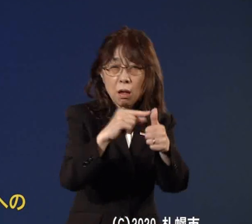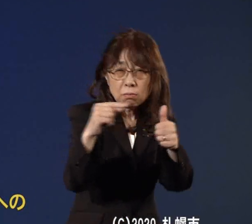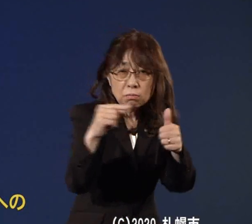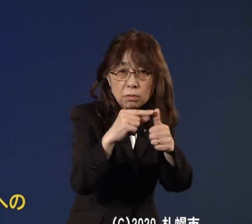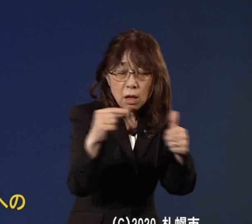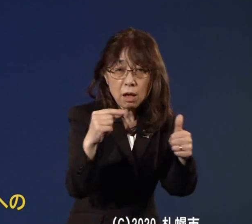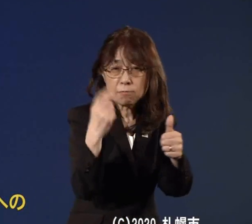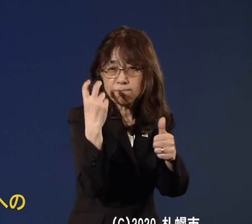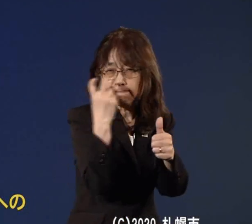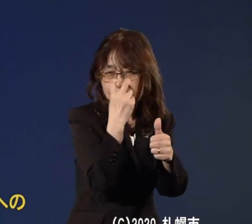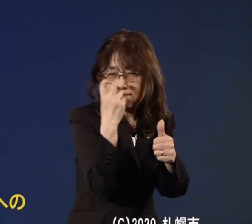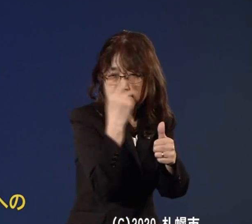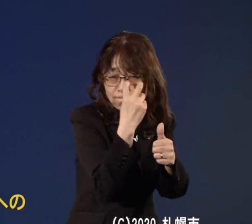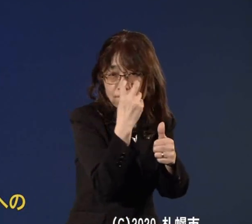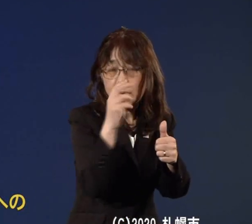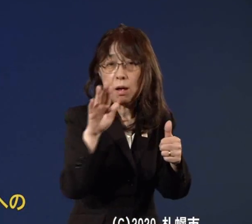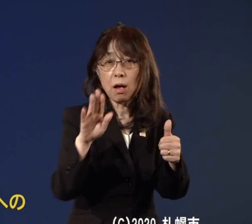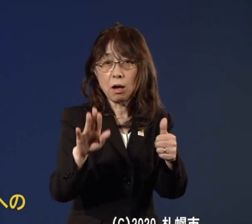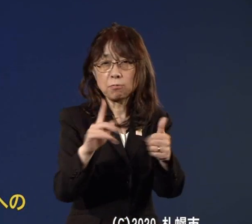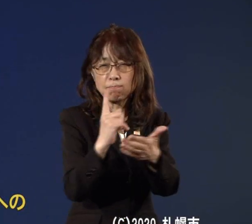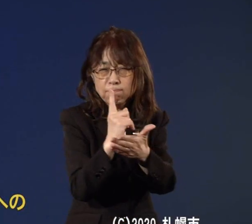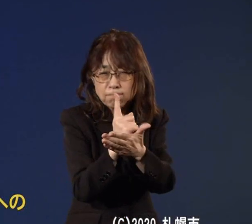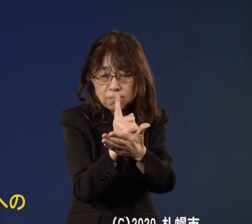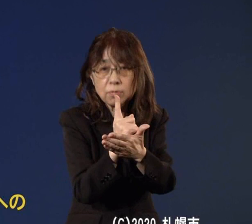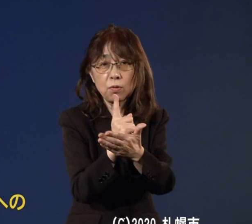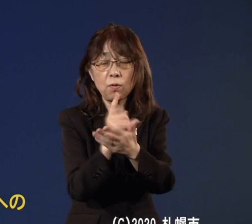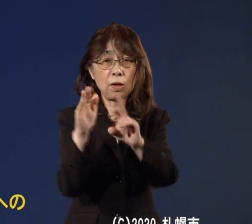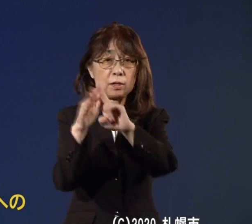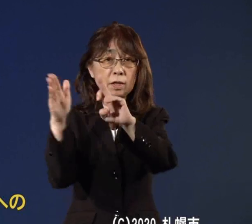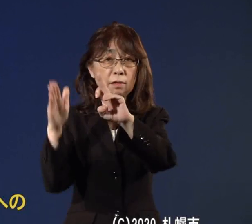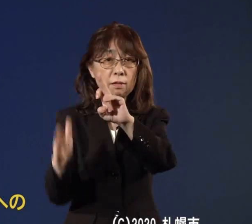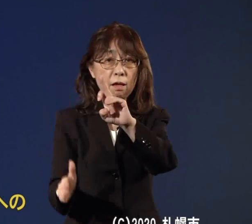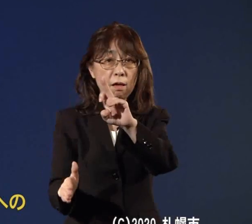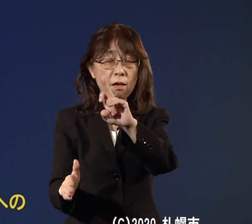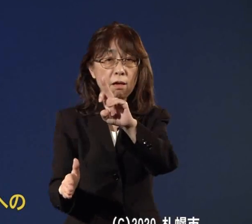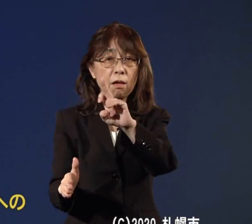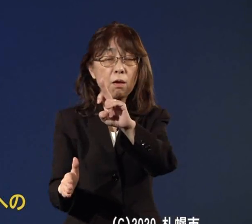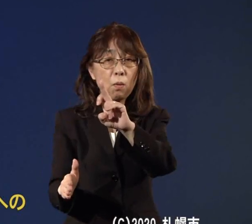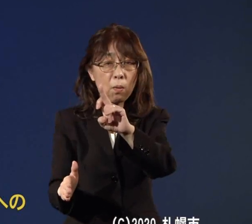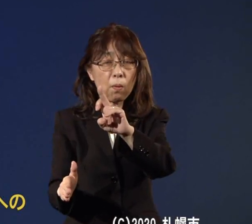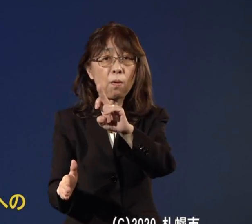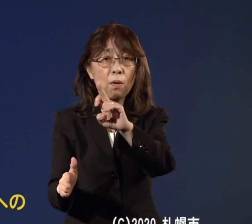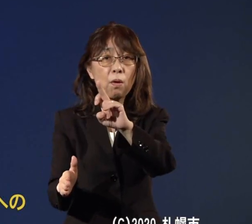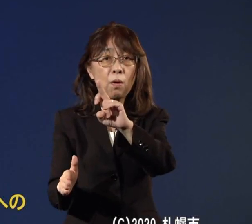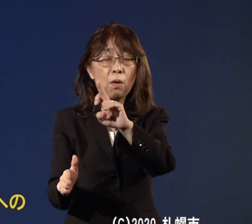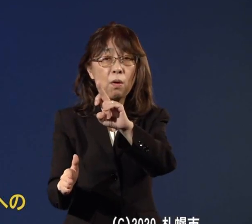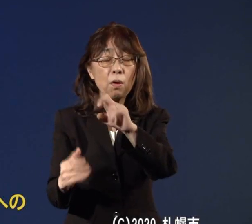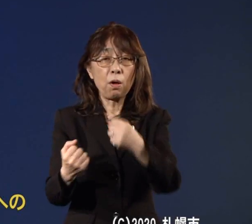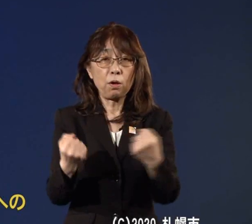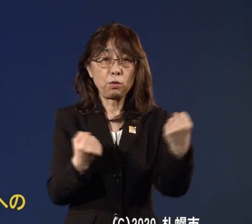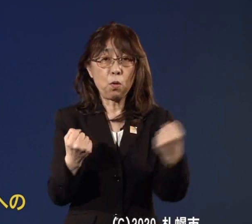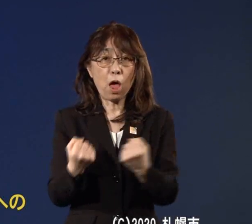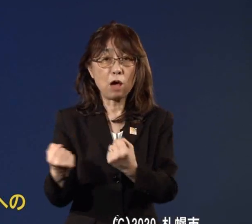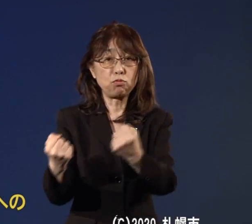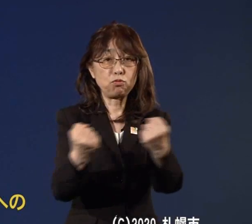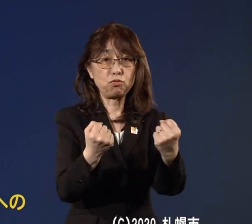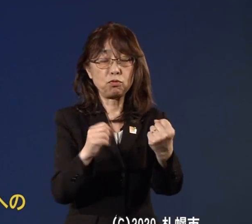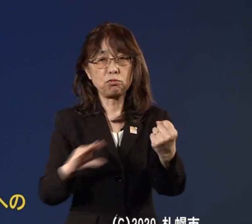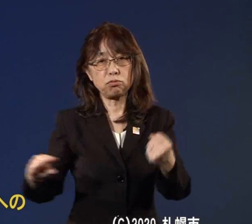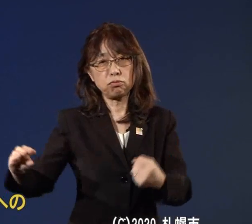ことの特化をしたセンターをドライブスルー方式で開設を